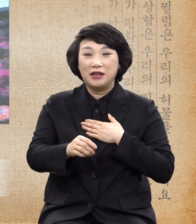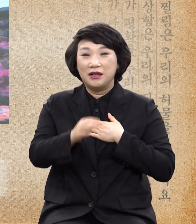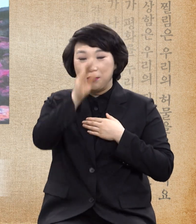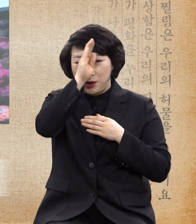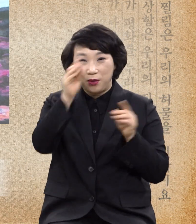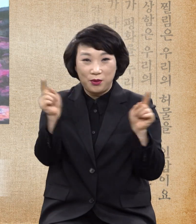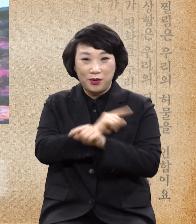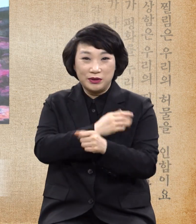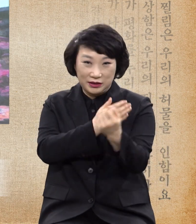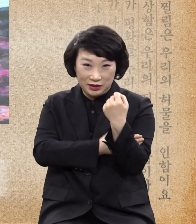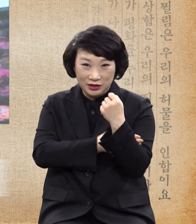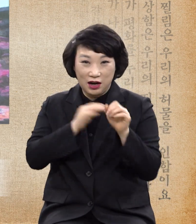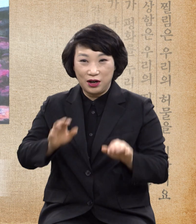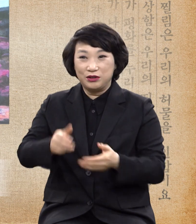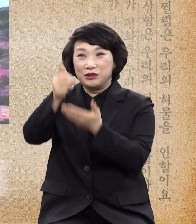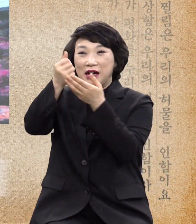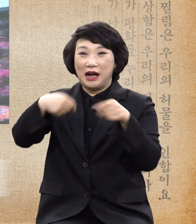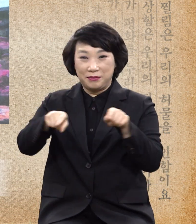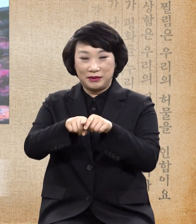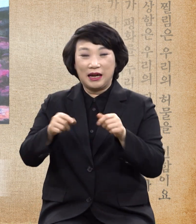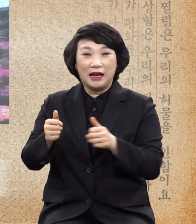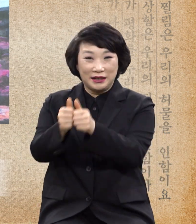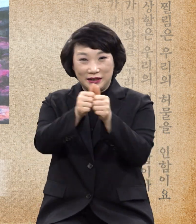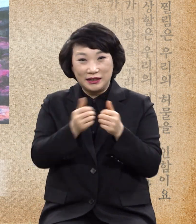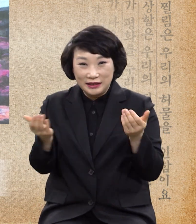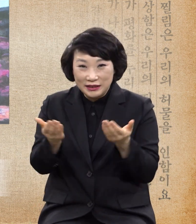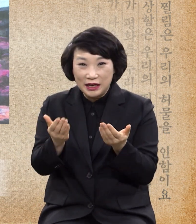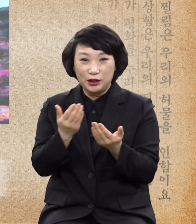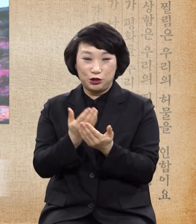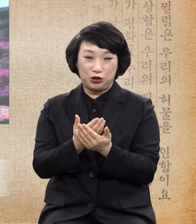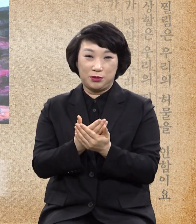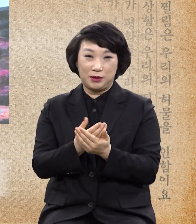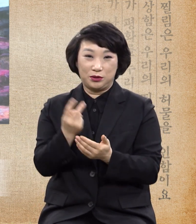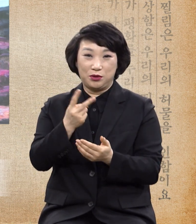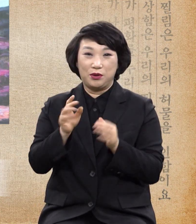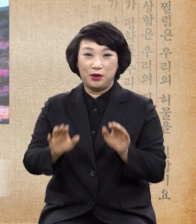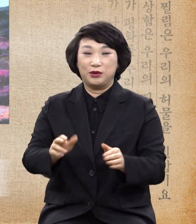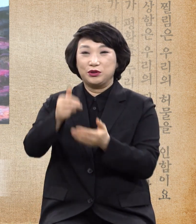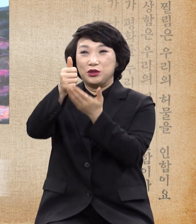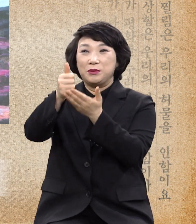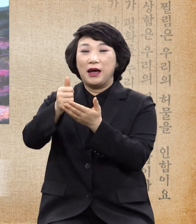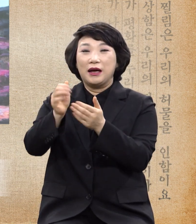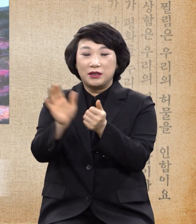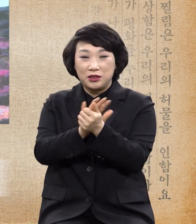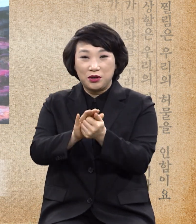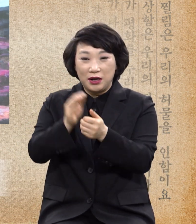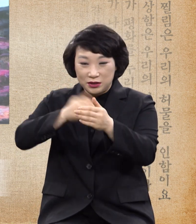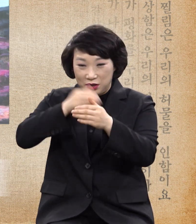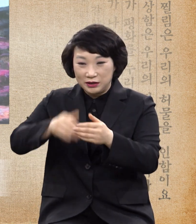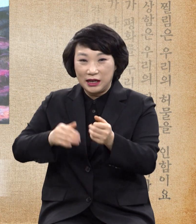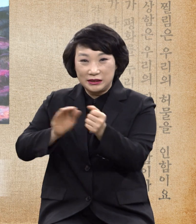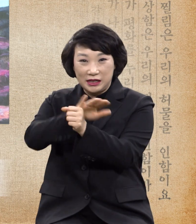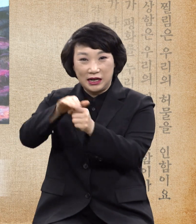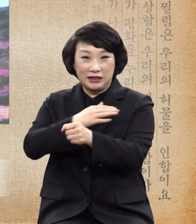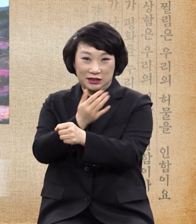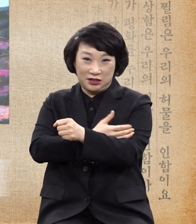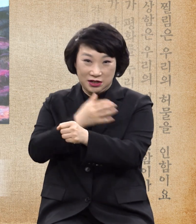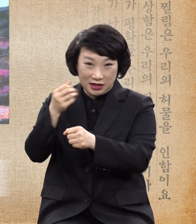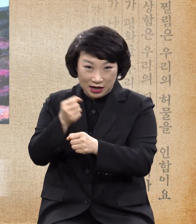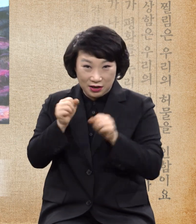주와 통역하게 하옵소서 또한 주님의 치유의 절대 사랑의 능력으로 주님의